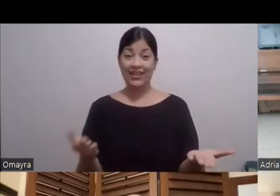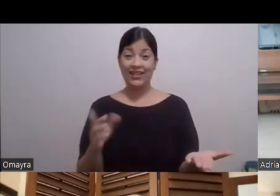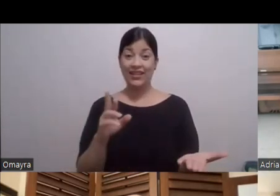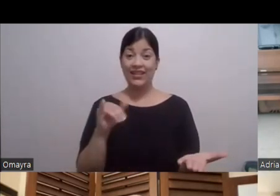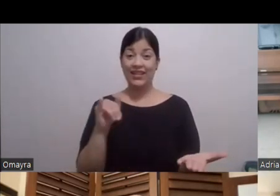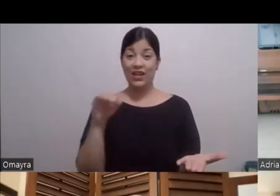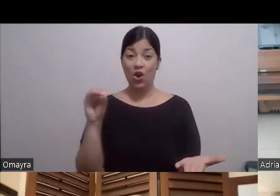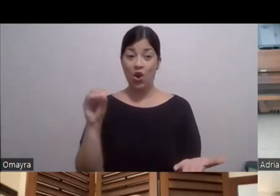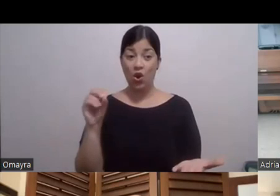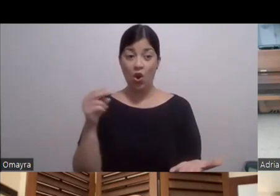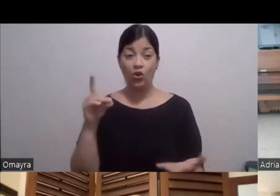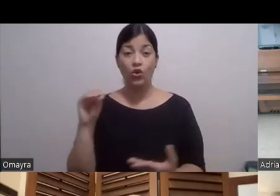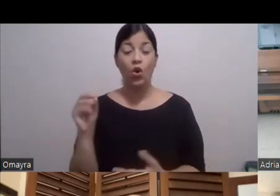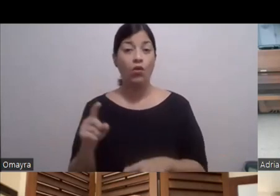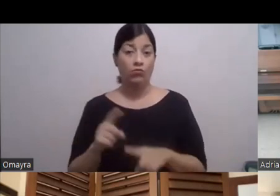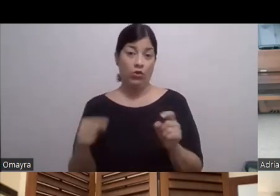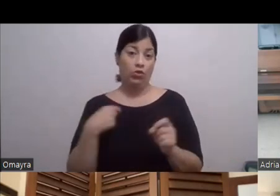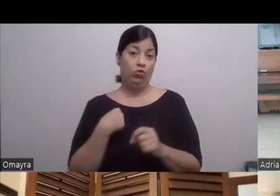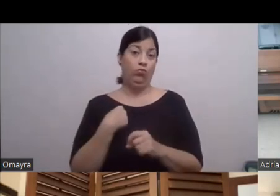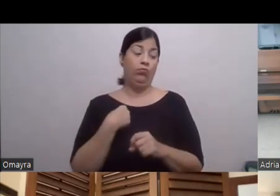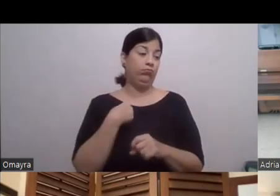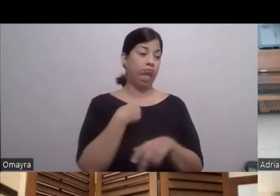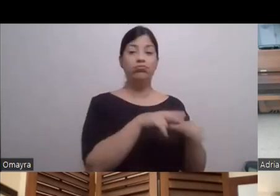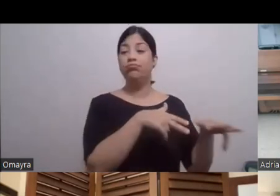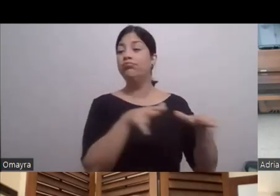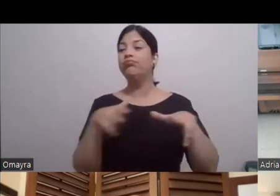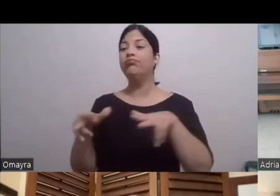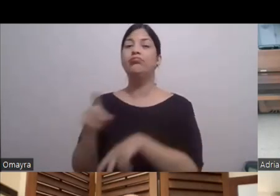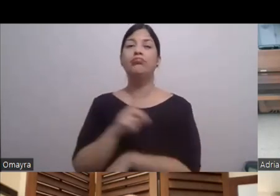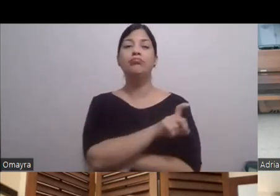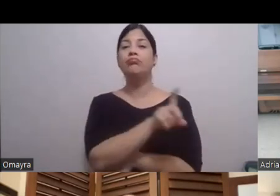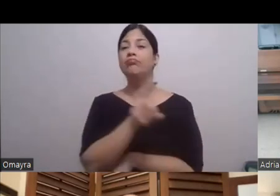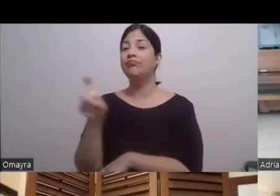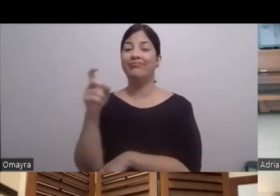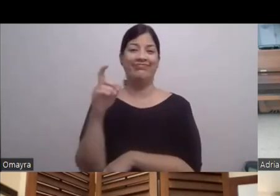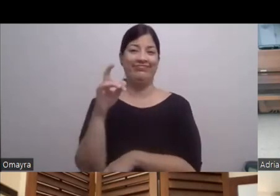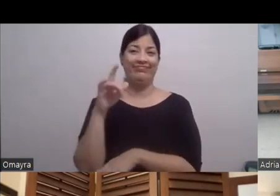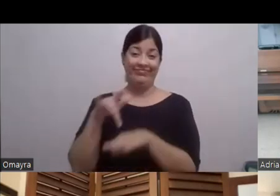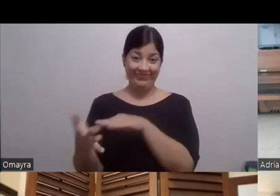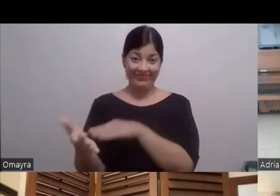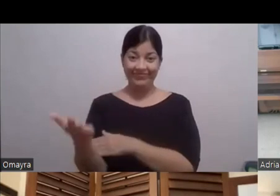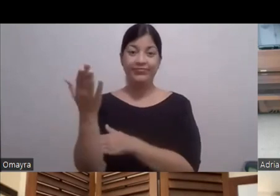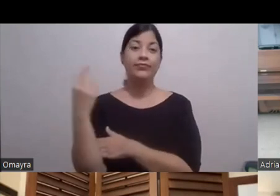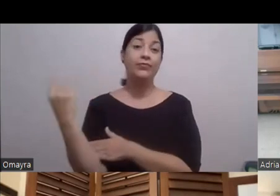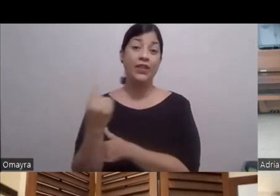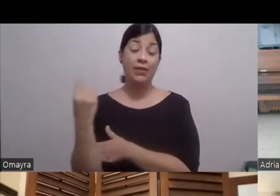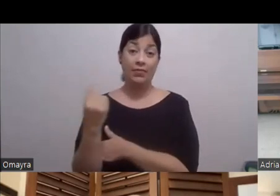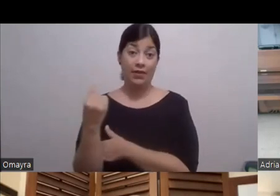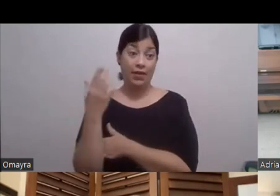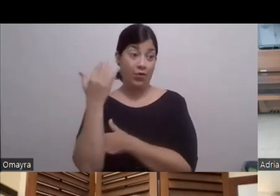me iba por la mañana A correr A todo el Río Hondo Tú sabes Tempranito en la mañana A las seis Que aquí no entraba La policía ni nada Ahora me escuchan Y me